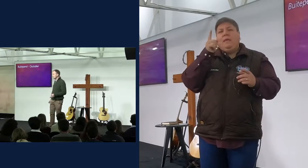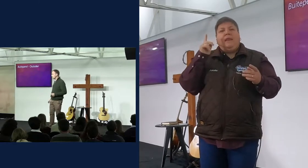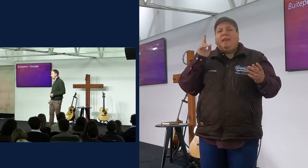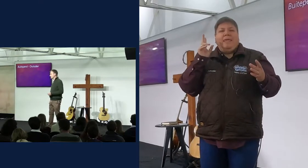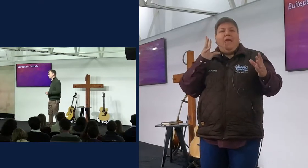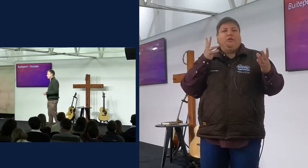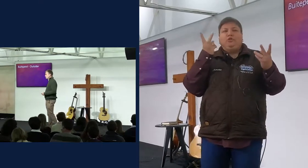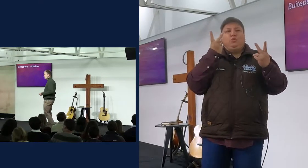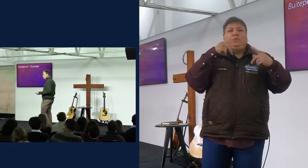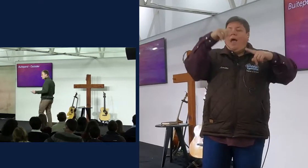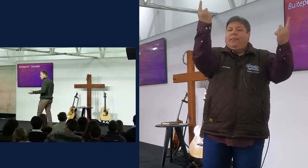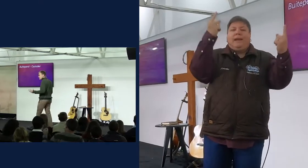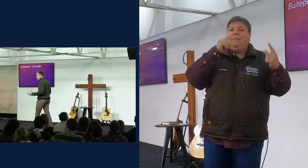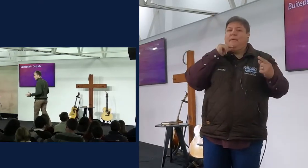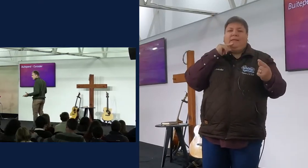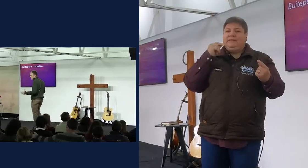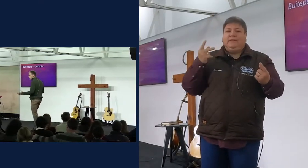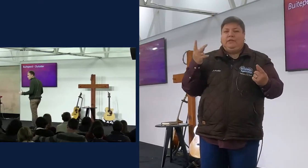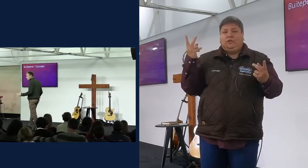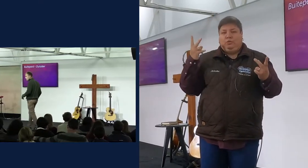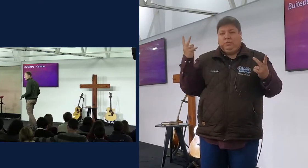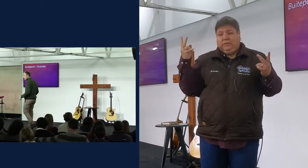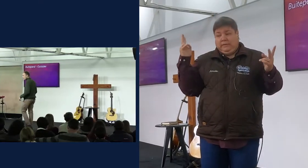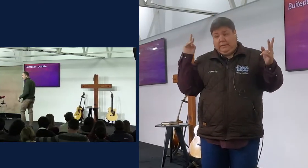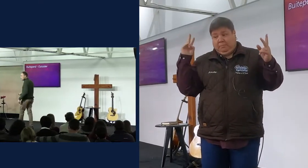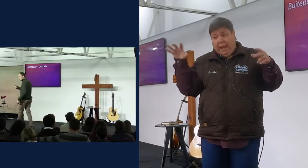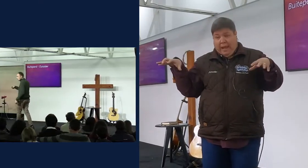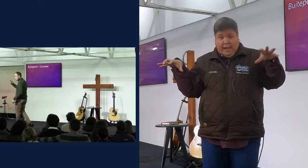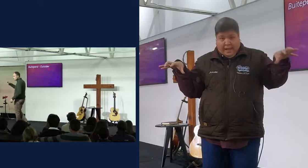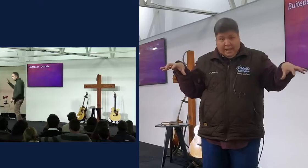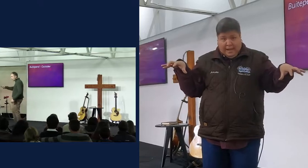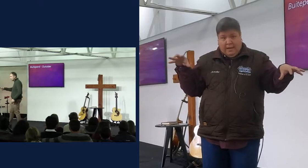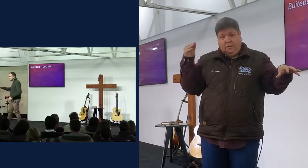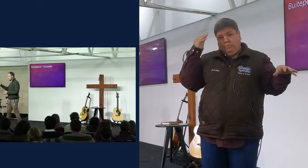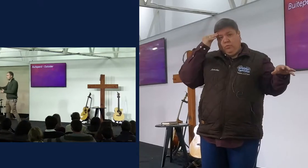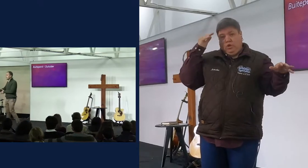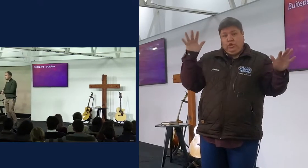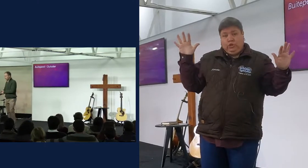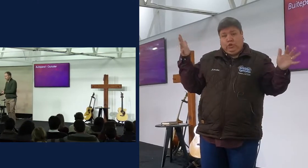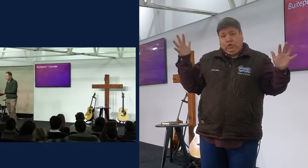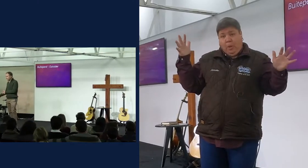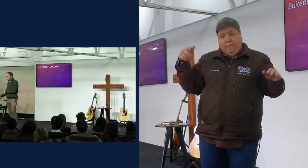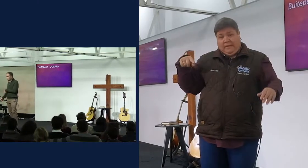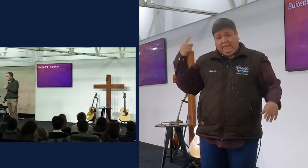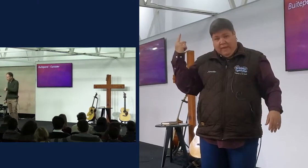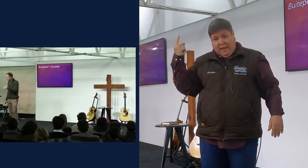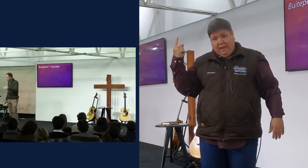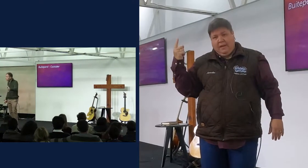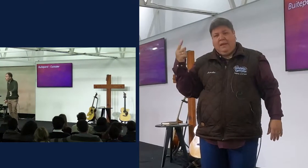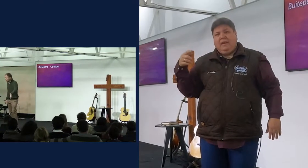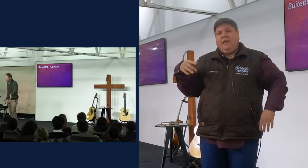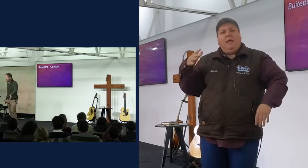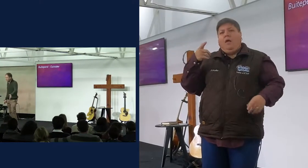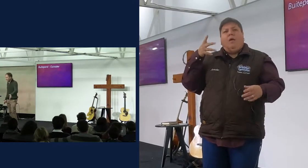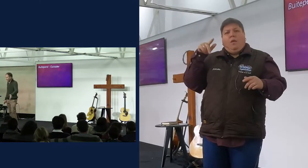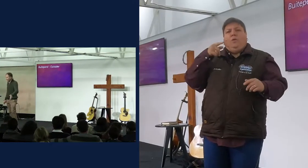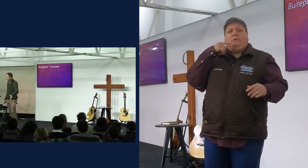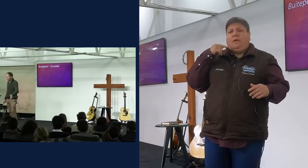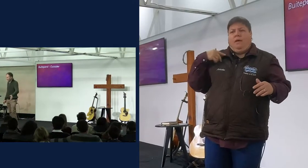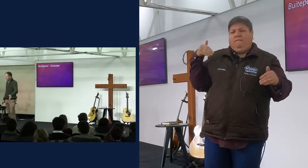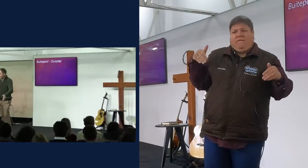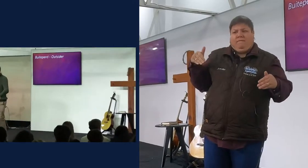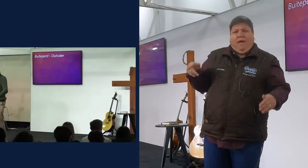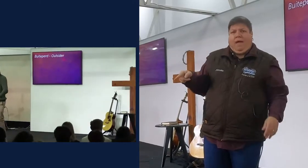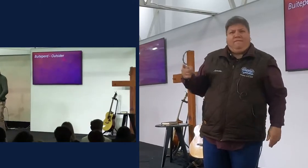Nou, een buiteperd is bijvoorbeeld, wanneer twee spannetie in mekaar speel, en die stommers wen, dan sê die buiteperd het gewen, die ene wat jy nie verwacht het gaan wen, nie.